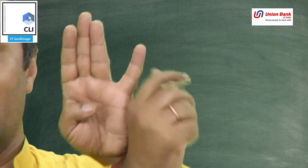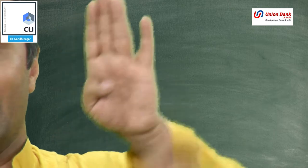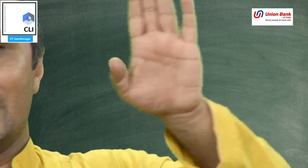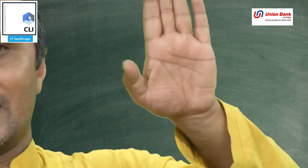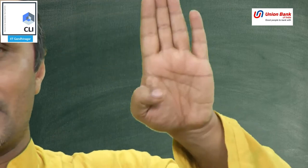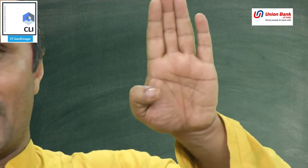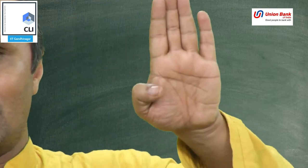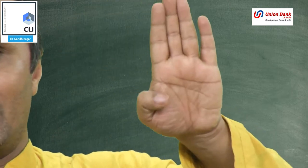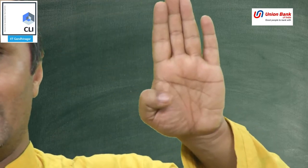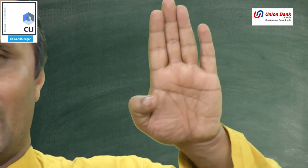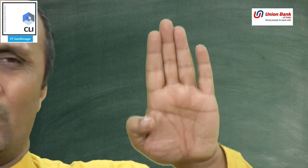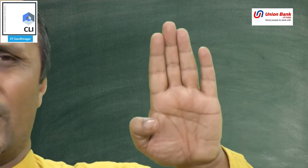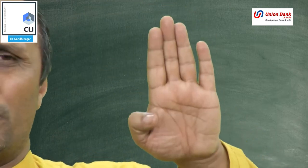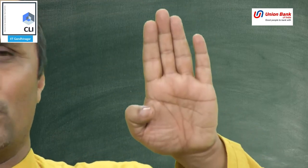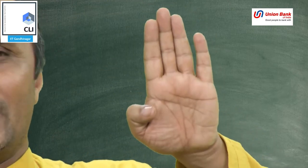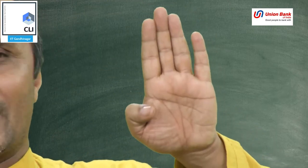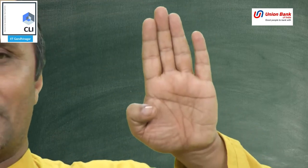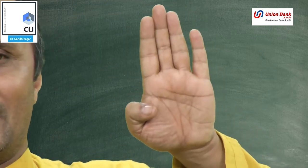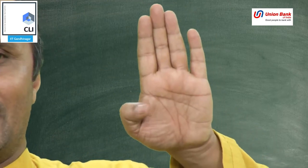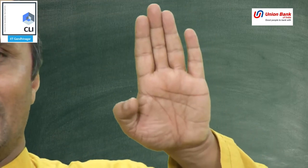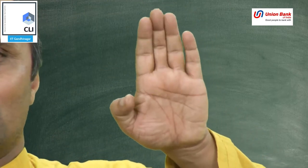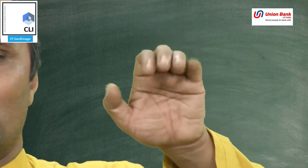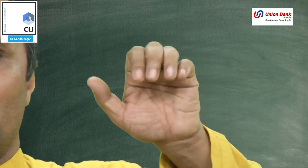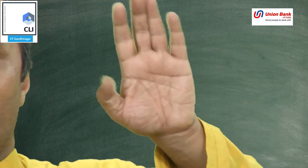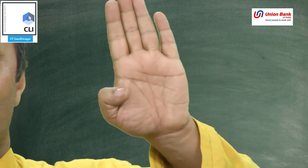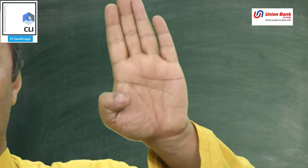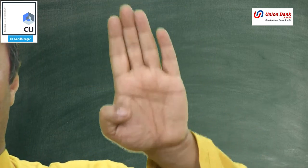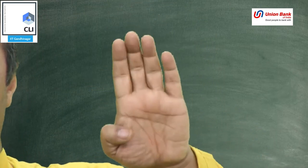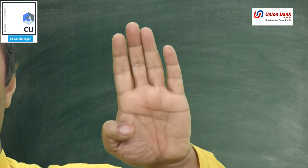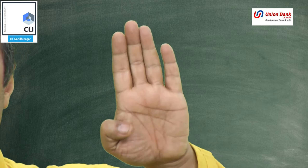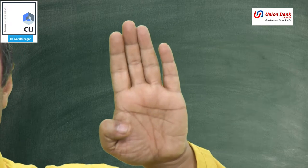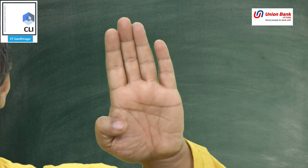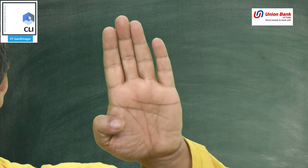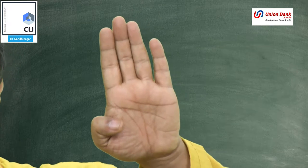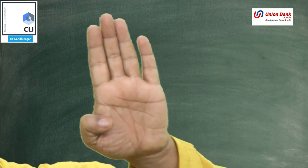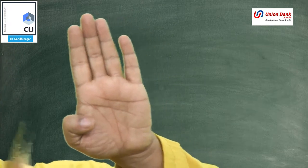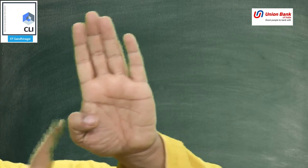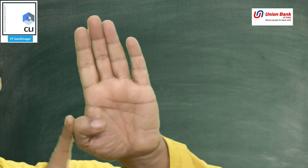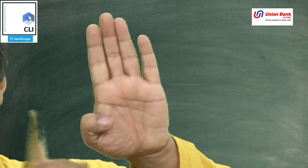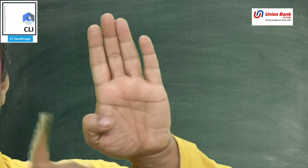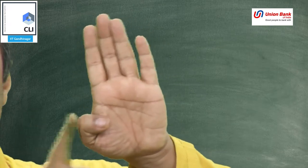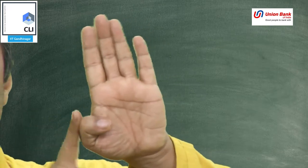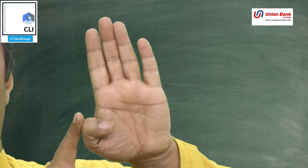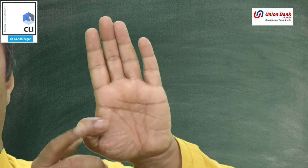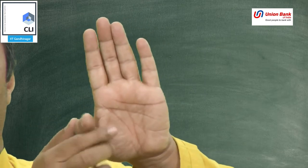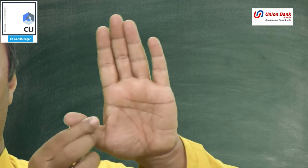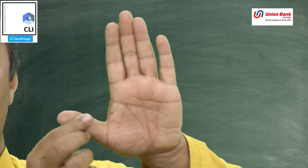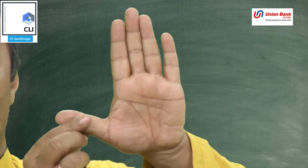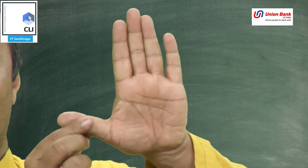इस तरह से पांचवें, अंगुठे को भी उंगली ही अगर मान लें, तो 4 के साथ 16 थे, तो ये अंगुठा बन था तो 16 और इसको खड़ा कर